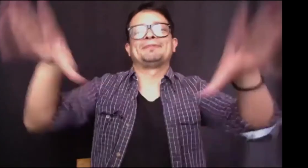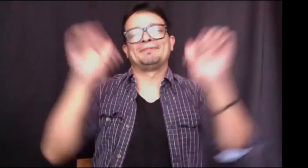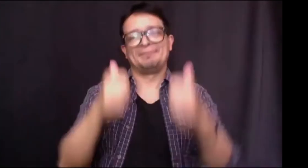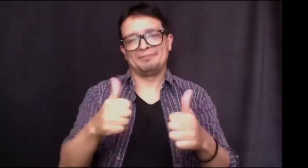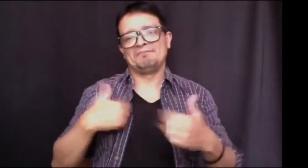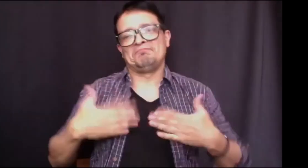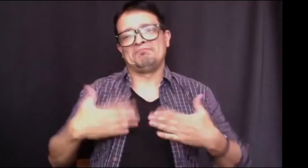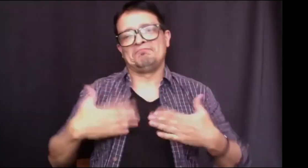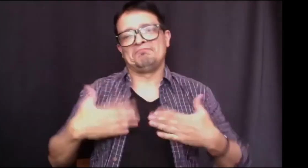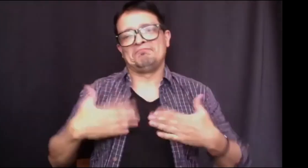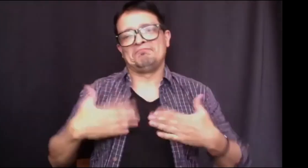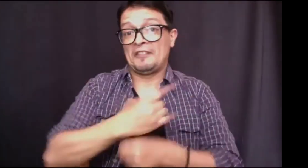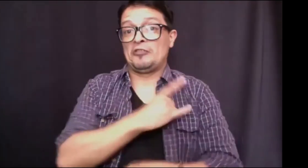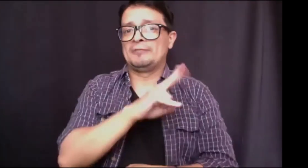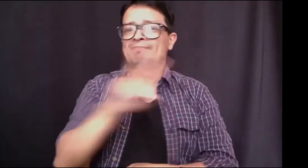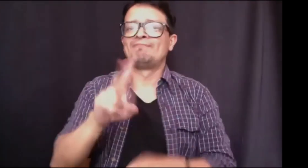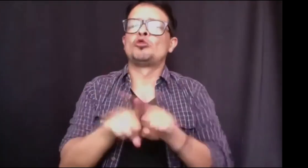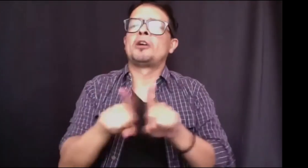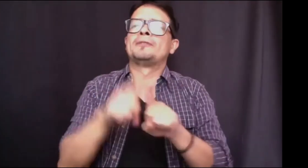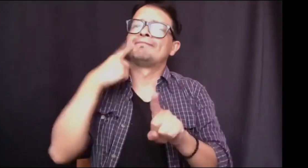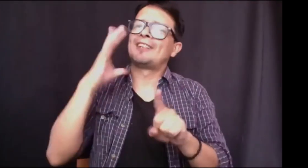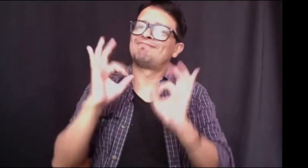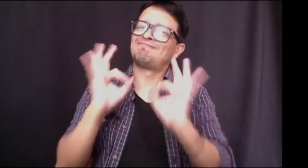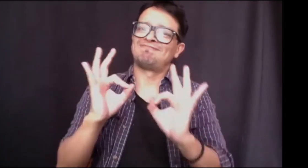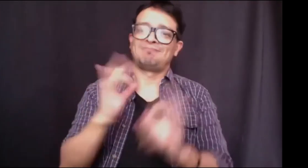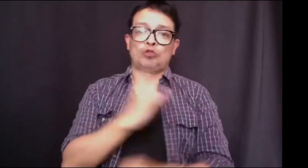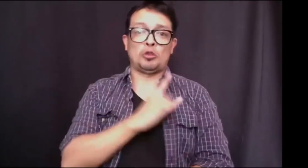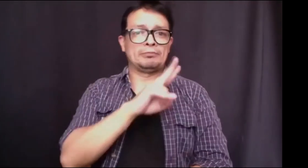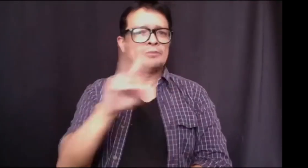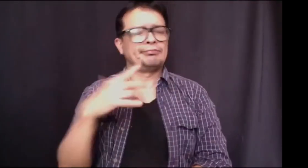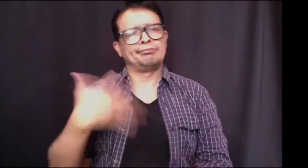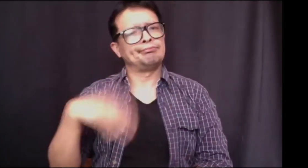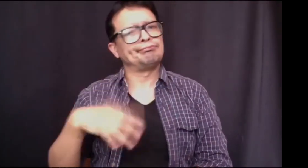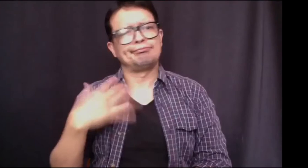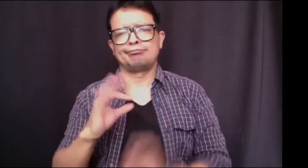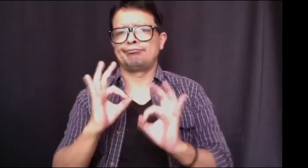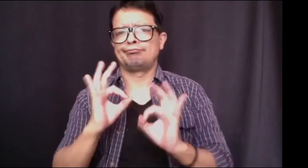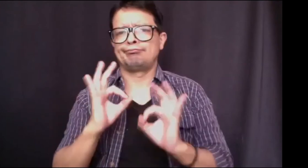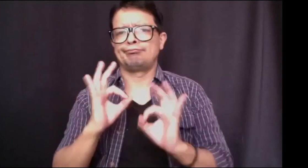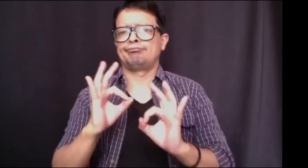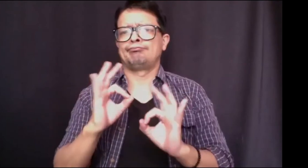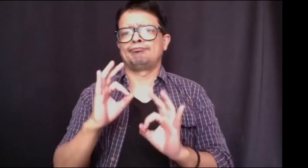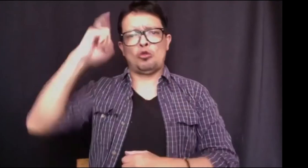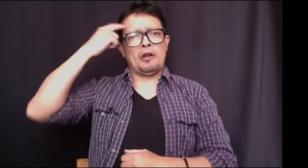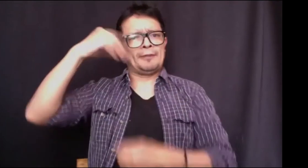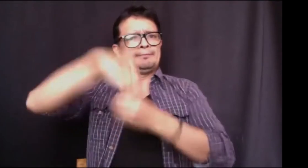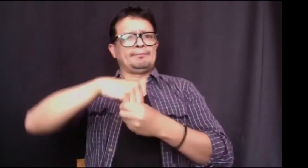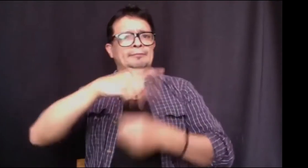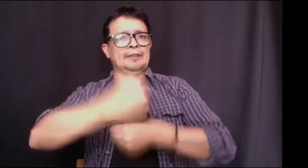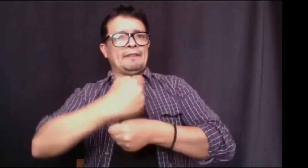admiro mucho. También a la profe Mónica, he tenido contacto con ella desde hace tiempo, me fascina mucho, admiro mucho la Universidad del Valle, y me parece